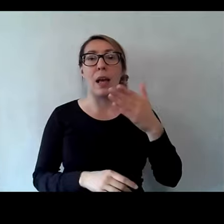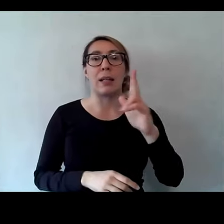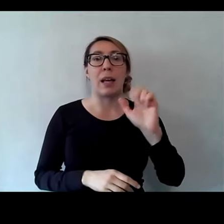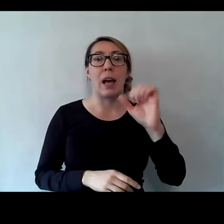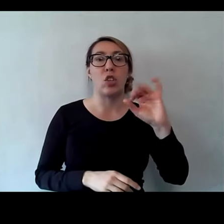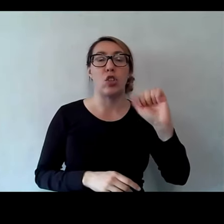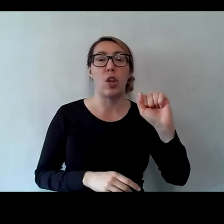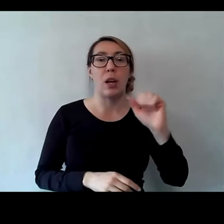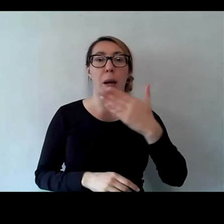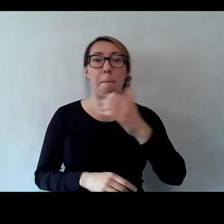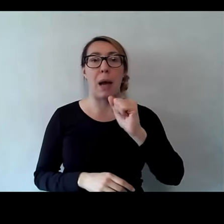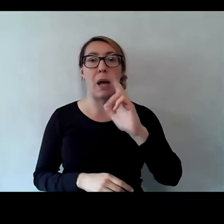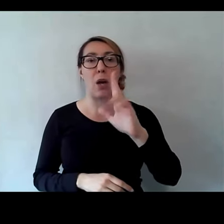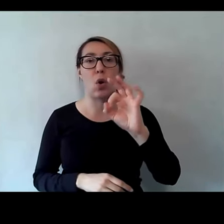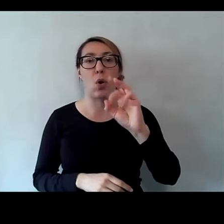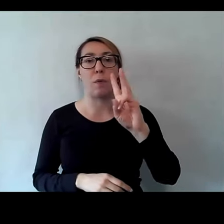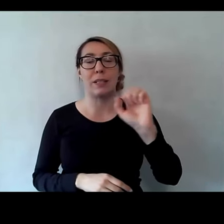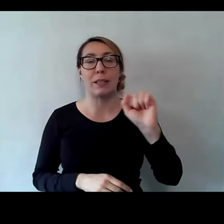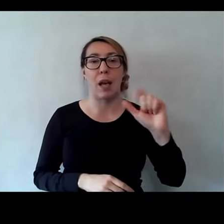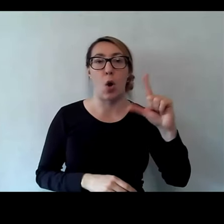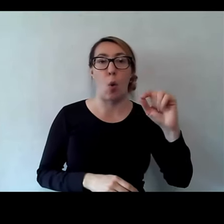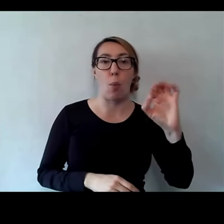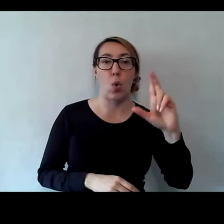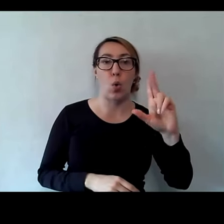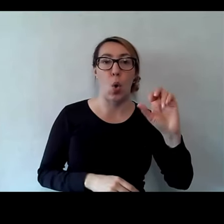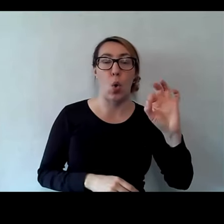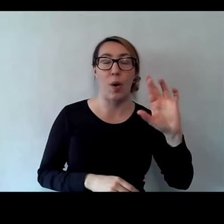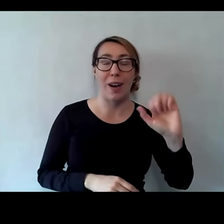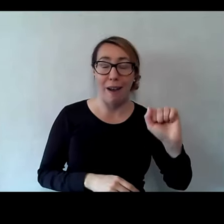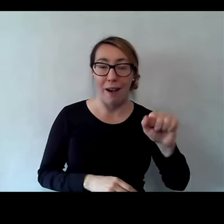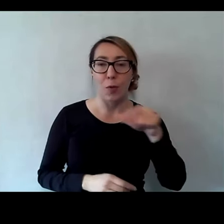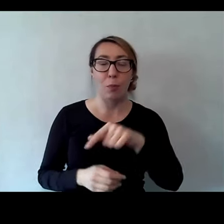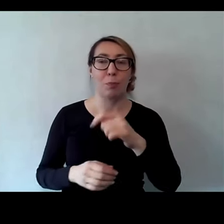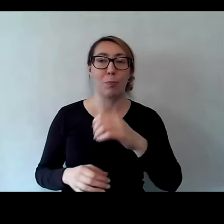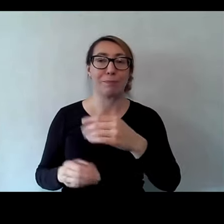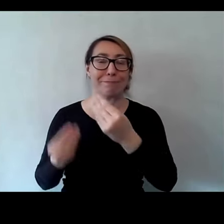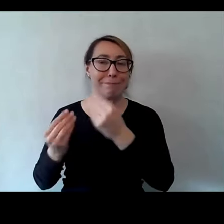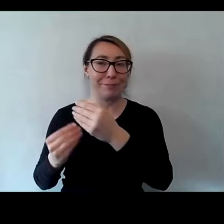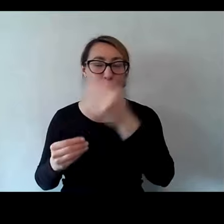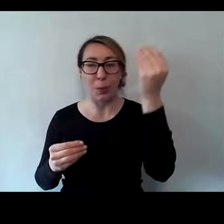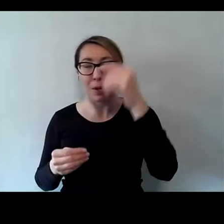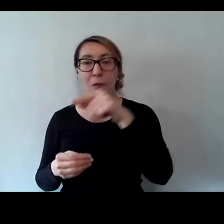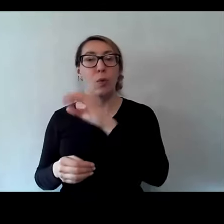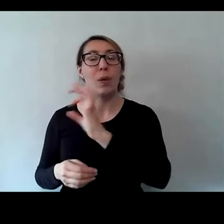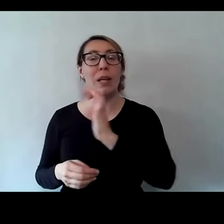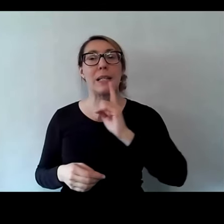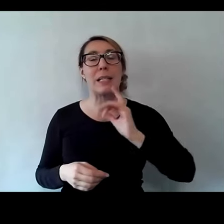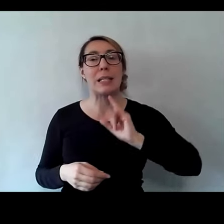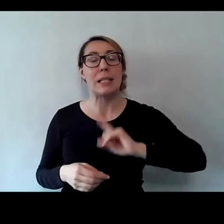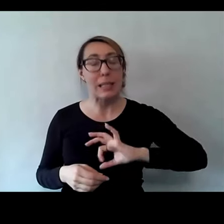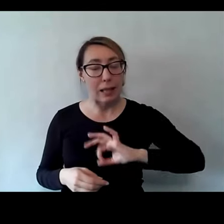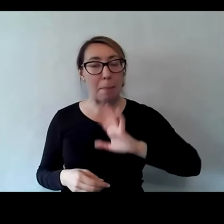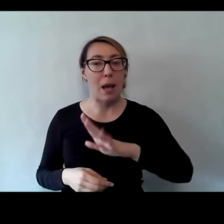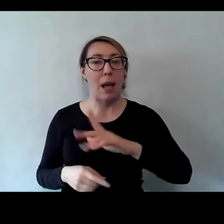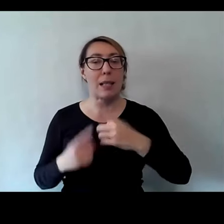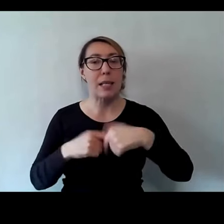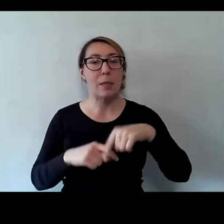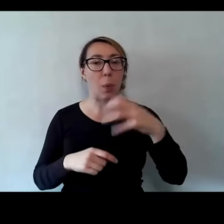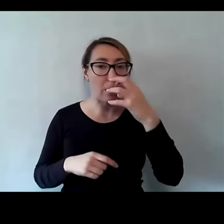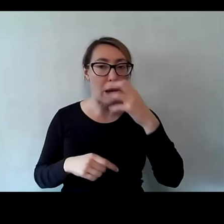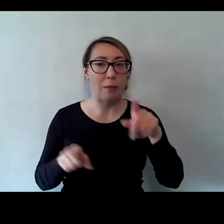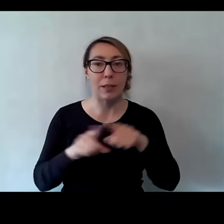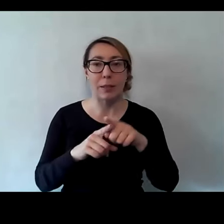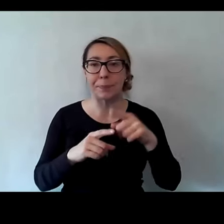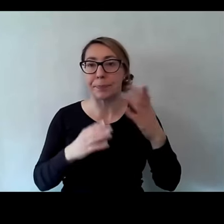Pokora, to taka moja cudowna uczennica, której synek ma zespół Dauna i niedosłów. I